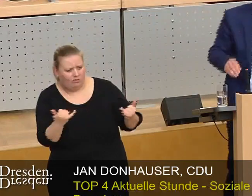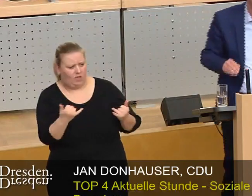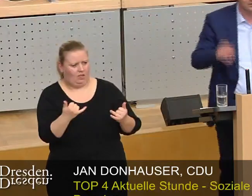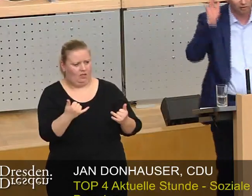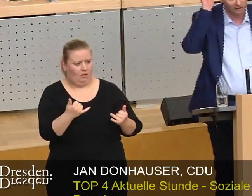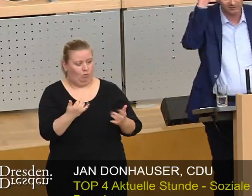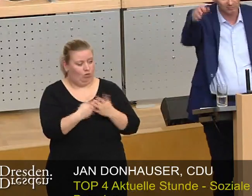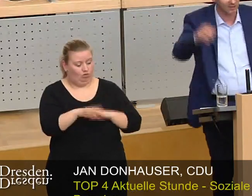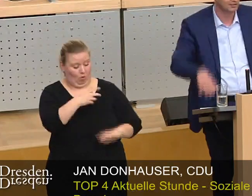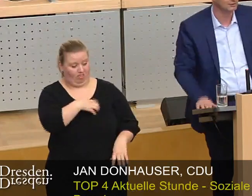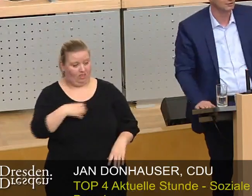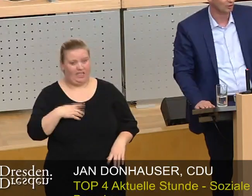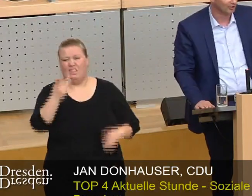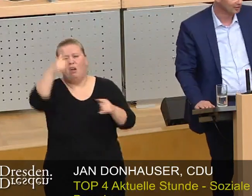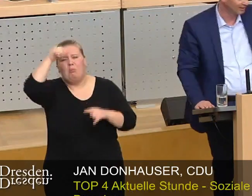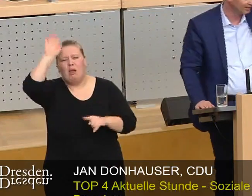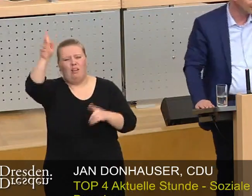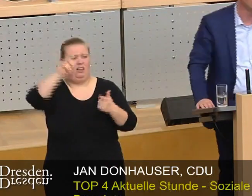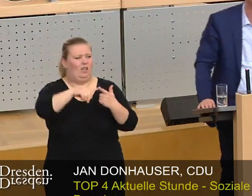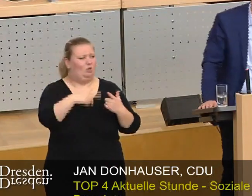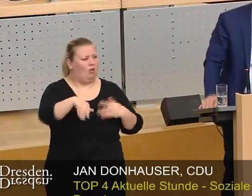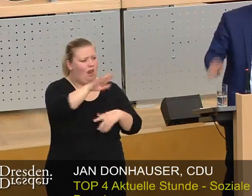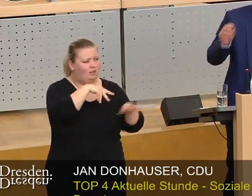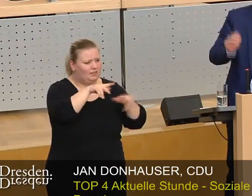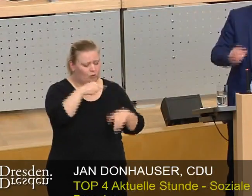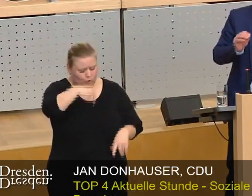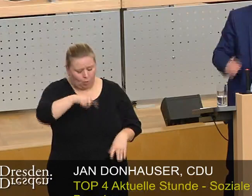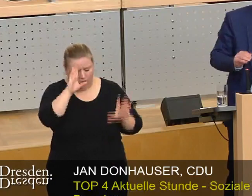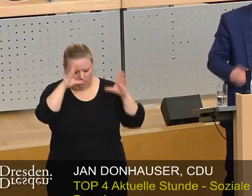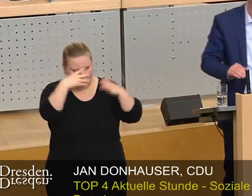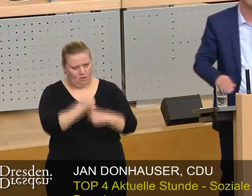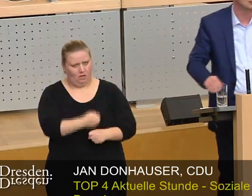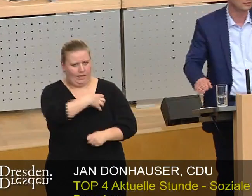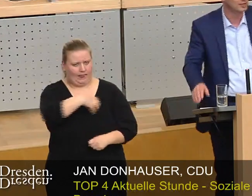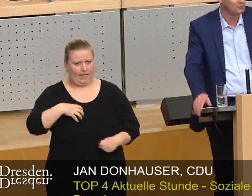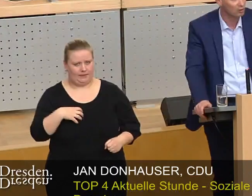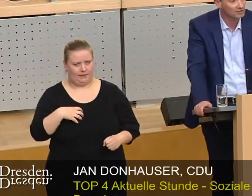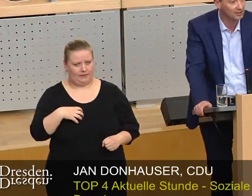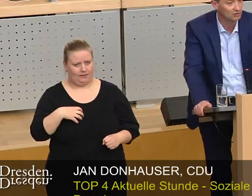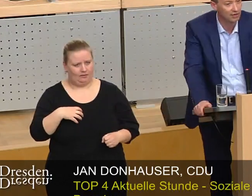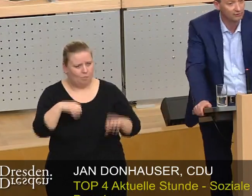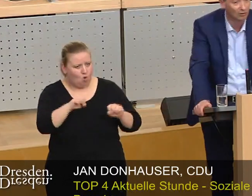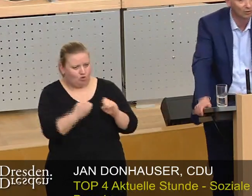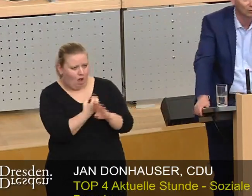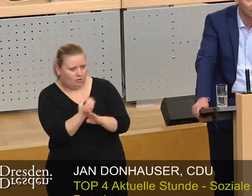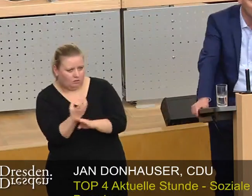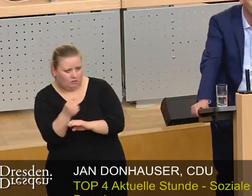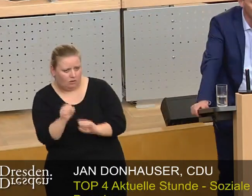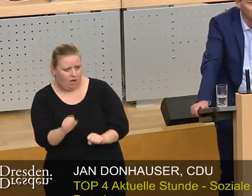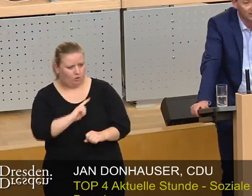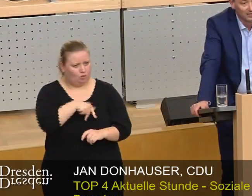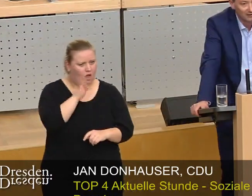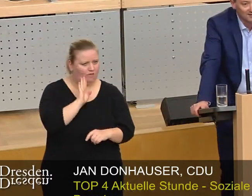selbst als Dresden, nicht schon wieder die in Berlin oder die in der Landesregierung, wo wir ganz konkret in Dresden selber Möglichkeiten schaffen können oder